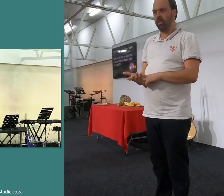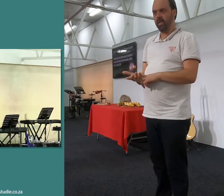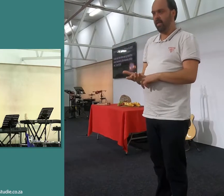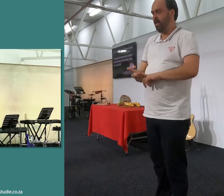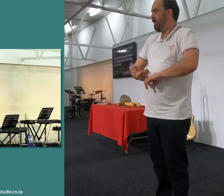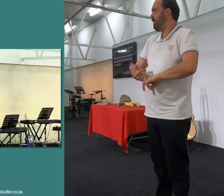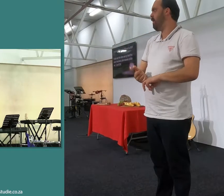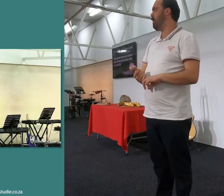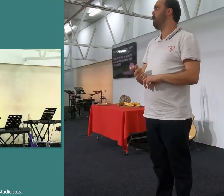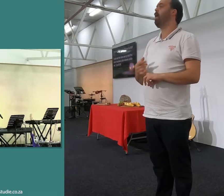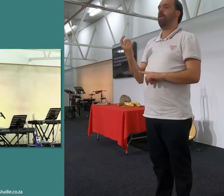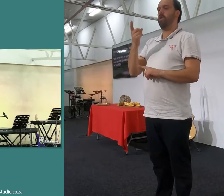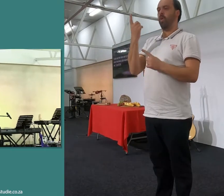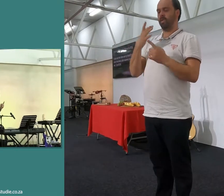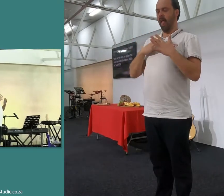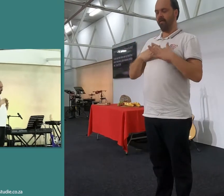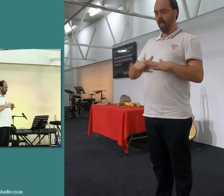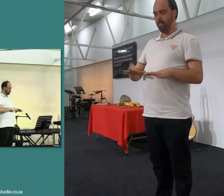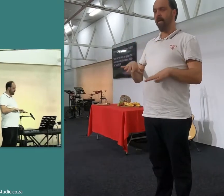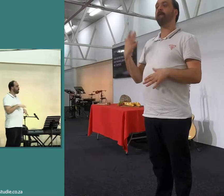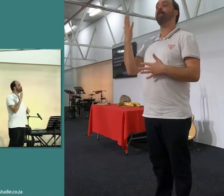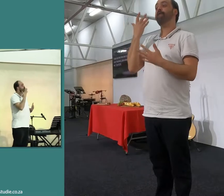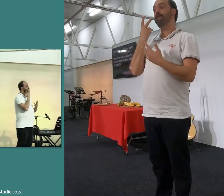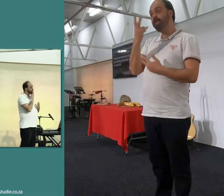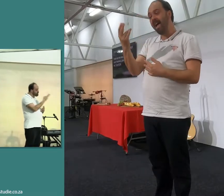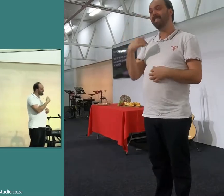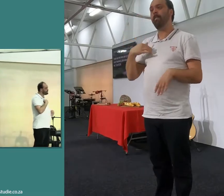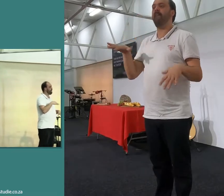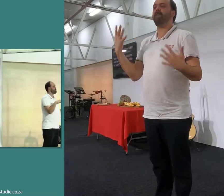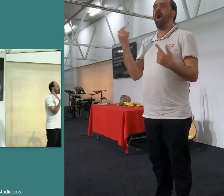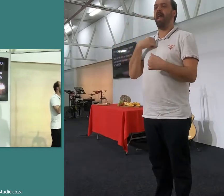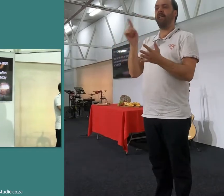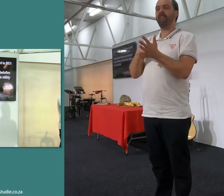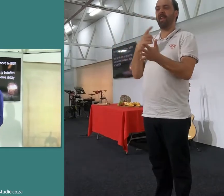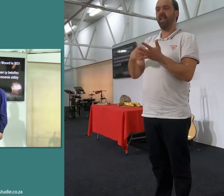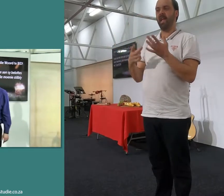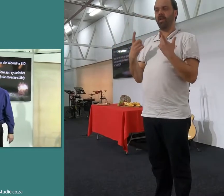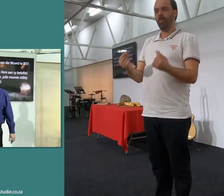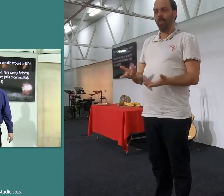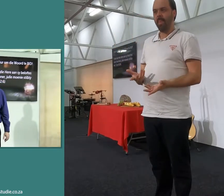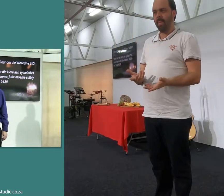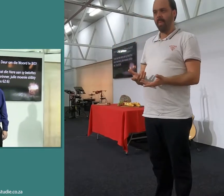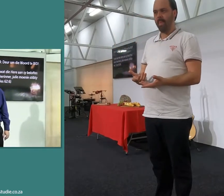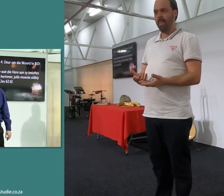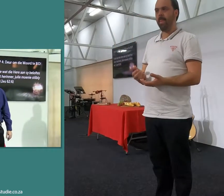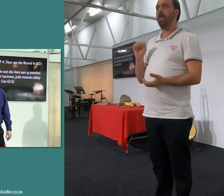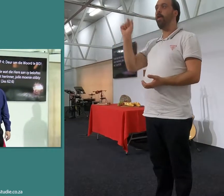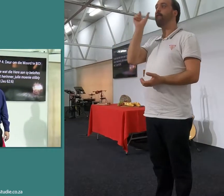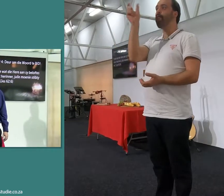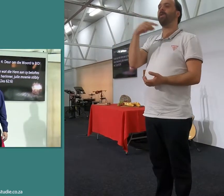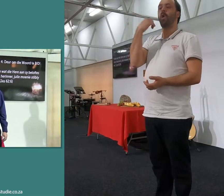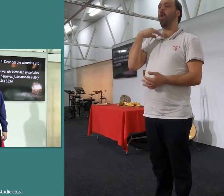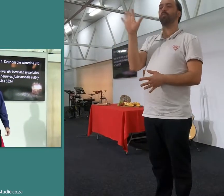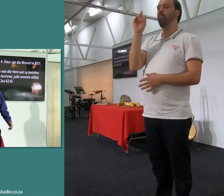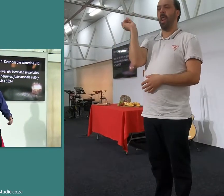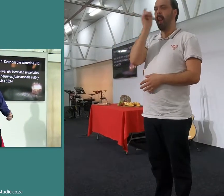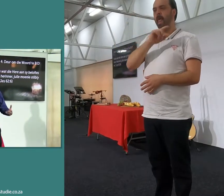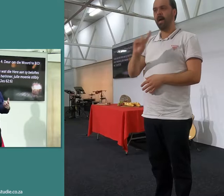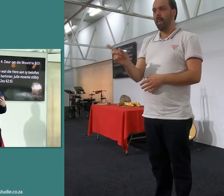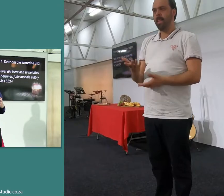en doen self ondersoek, Heere, wees vir my, waar die veiltal in my mond is, Heere, die woord sê, ons moet nie lieg nie, Heere, wees vir